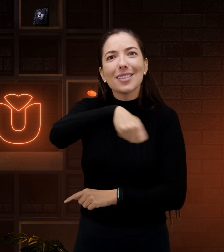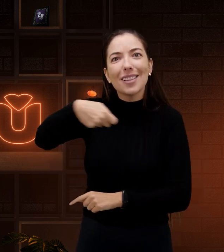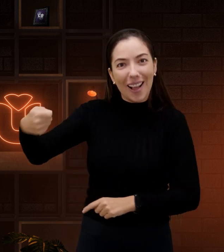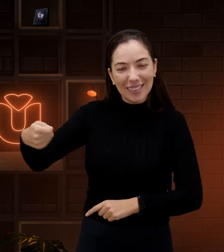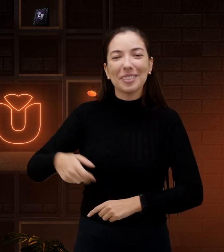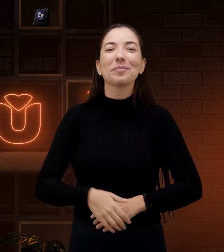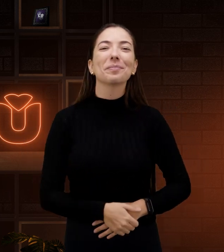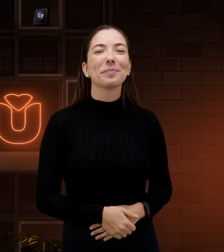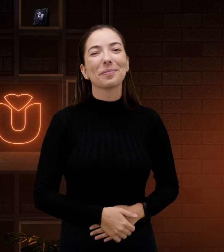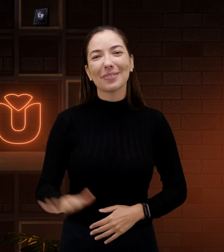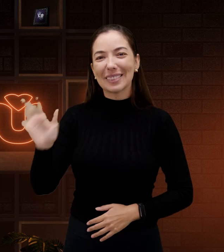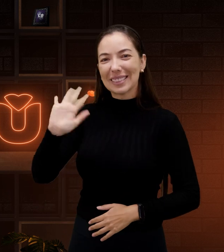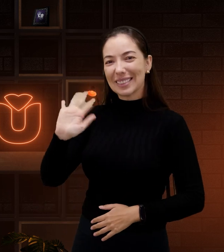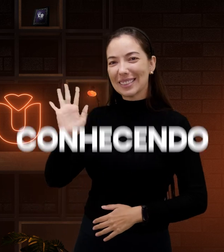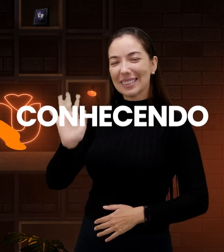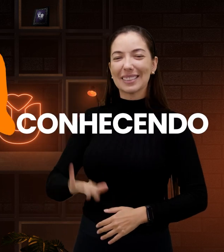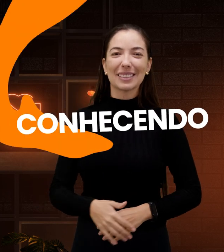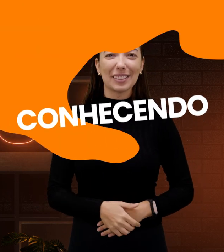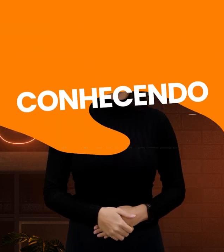encontraram quantas. Até o próximo vídeo.